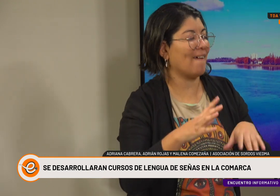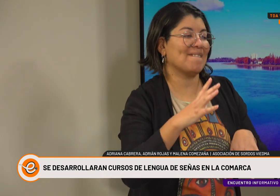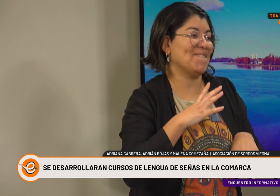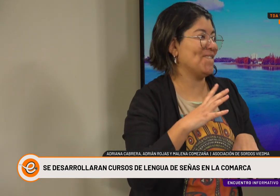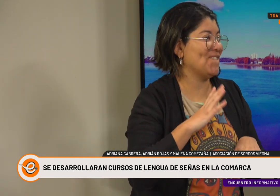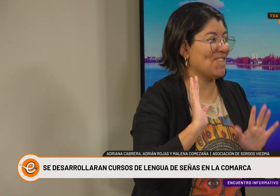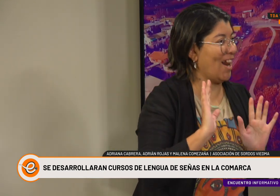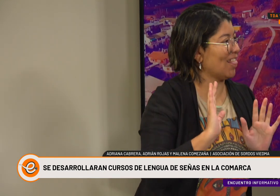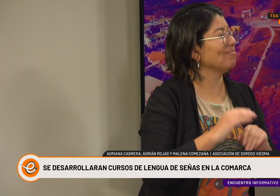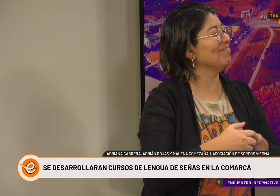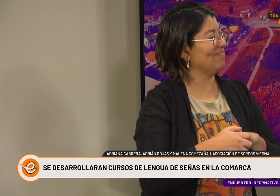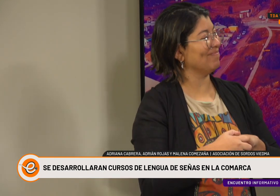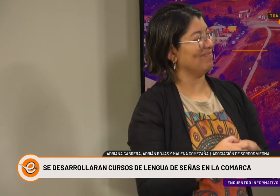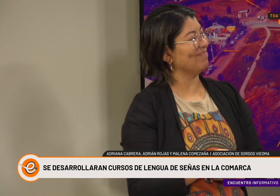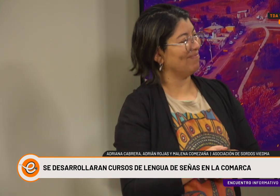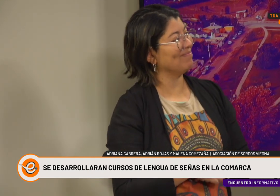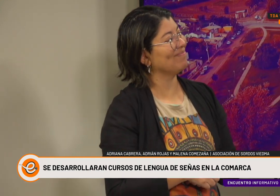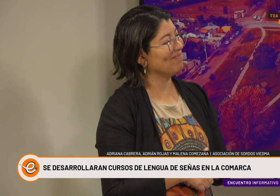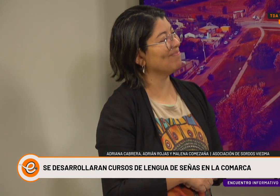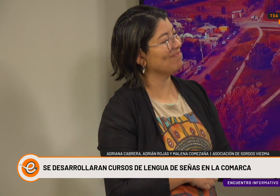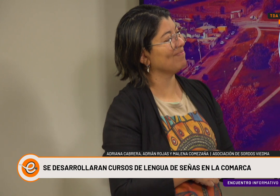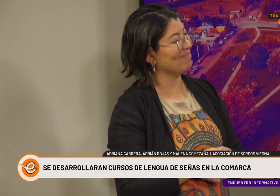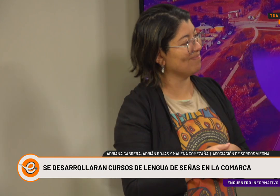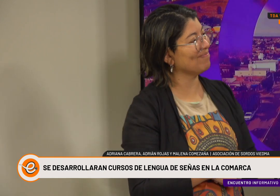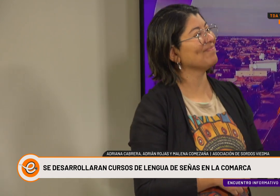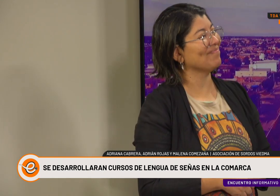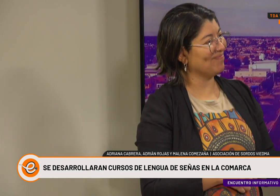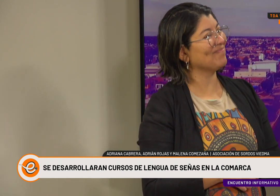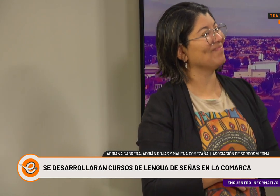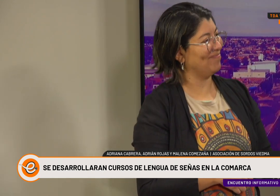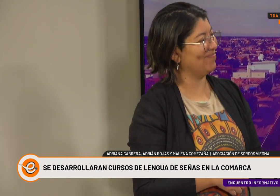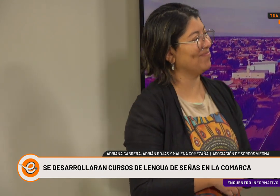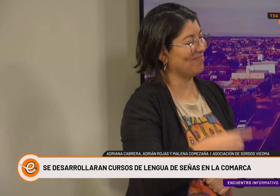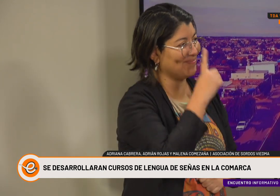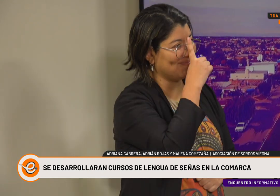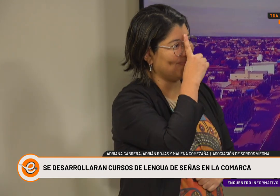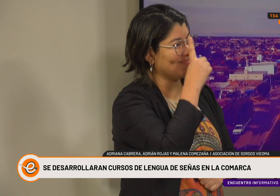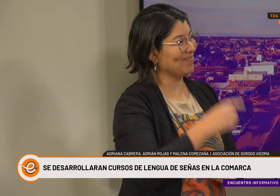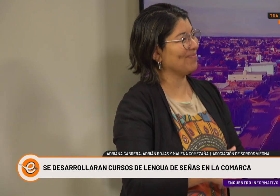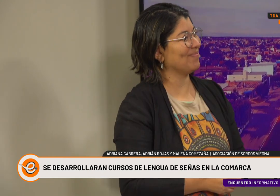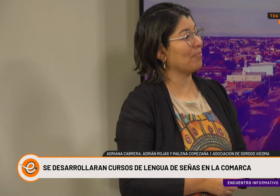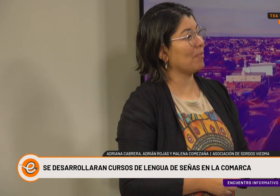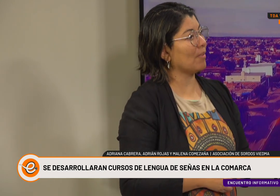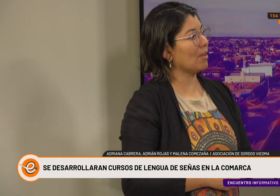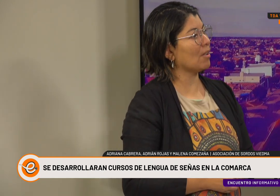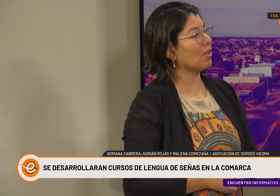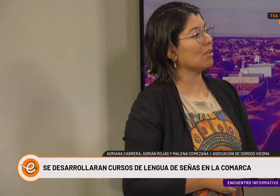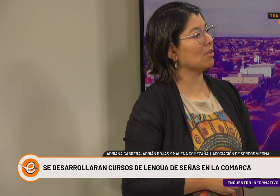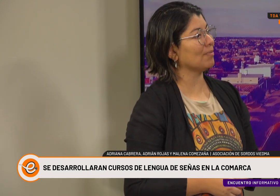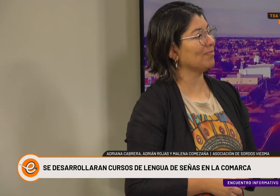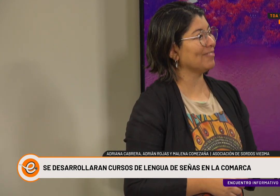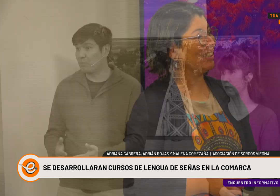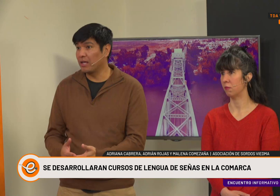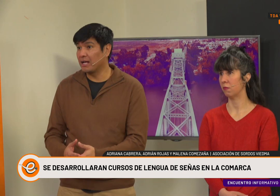Claro, también estamos esperando y nosotros nos estamos capacitando para poder empezar a trabajar. Porque se necesita de